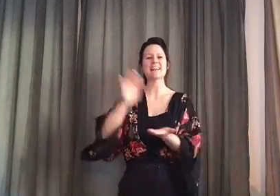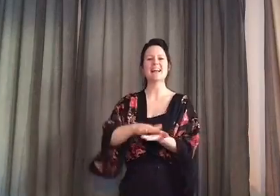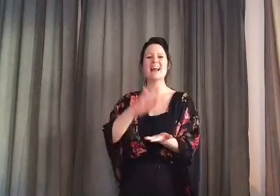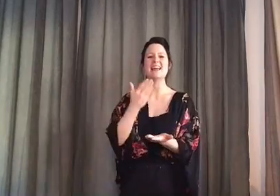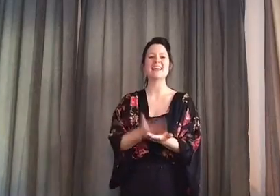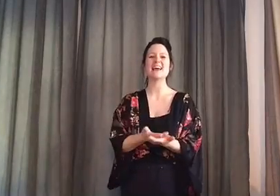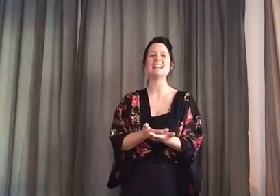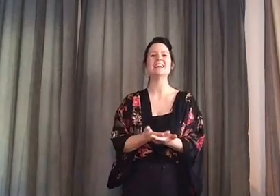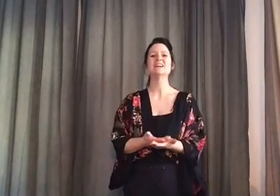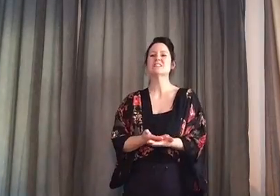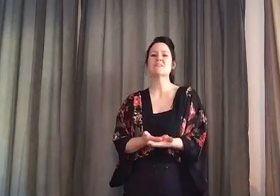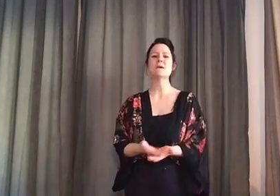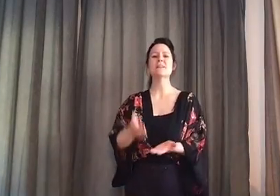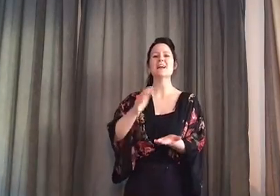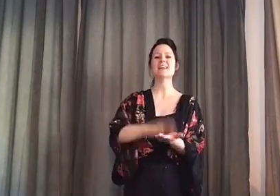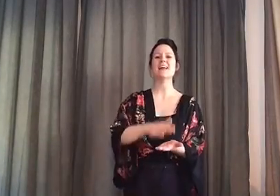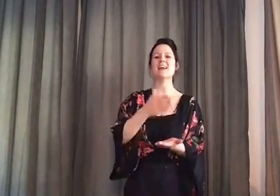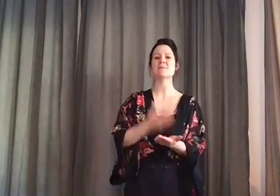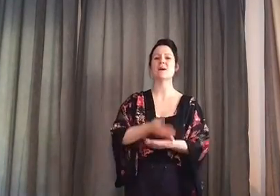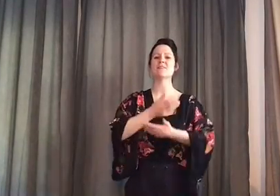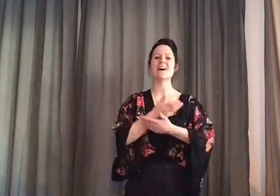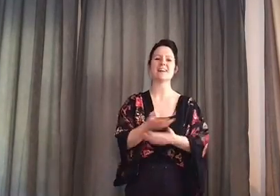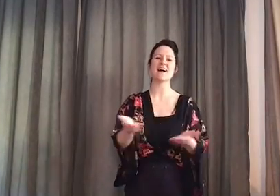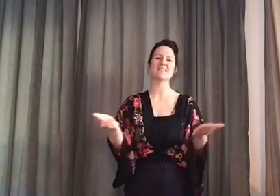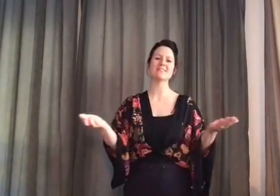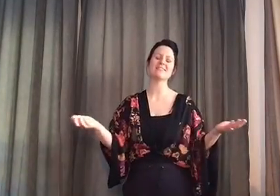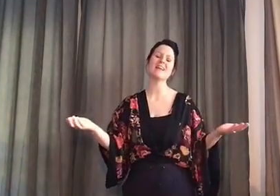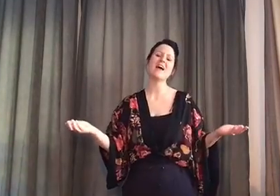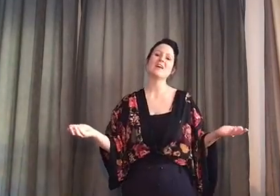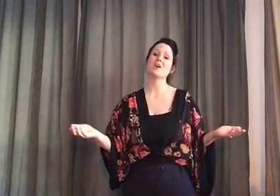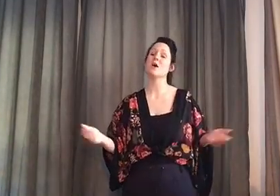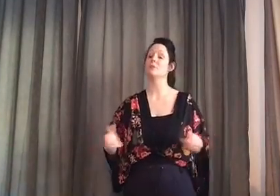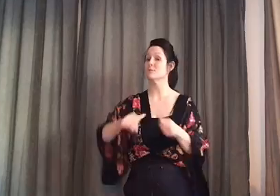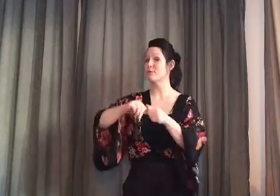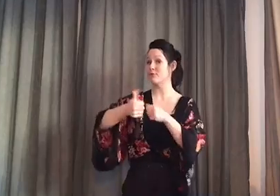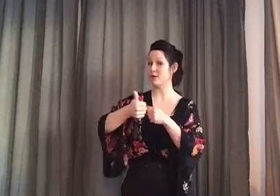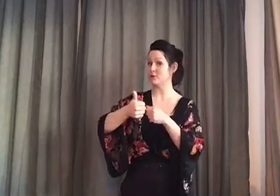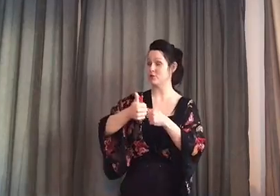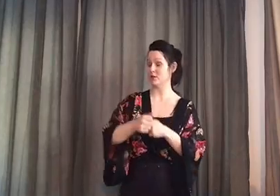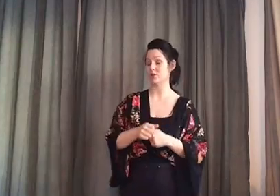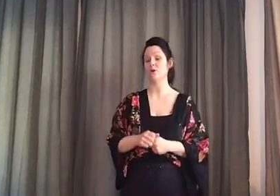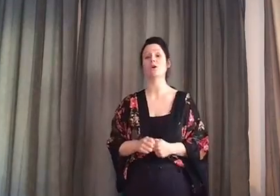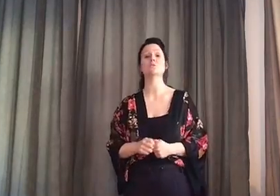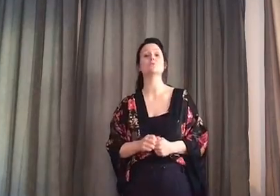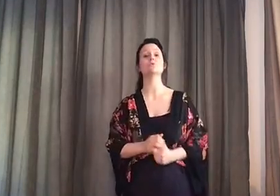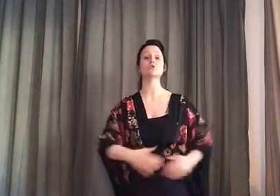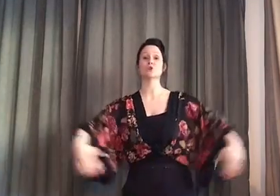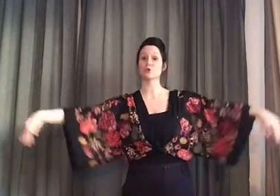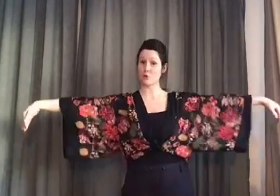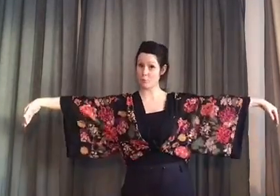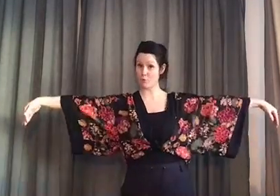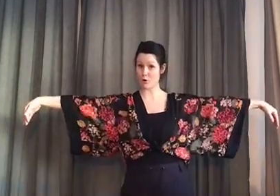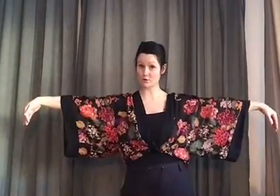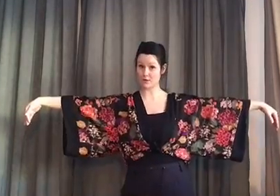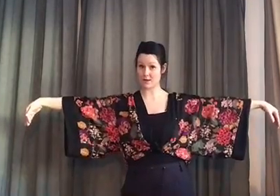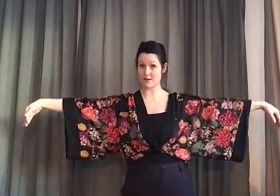grejer? Ska vi byta grejer med varann? Jag byter med en fidgettoy mot en robloxkin